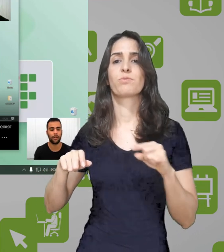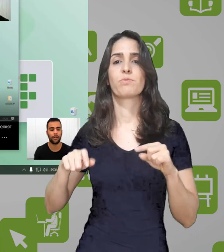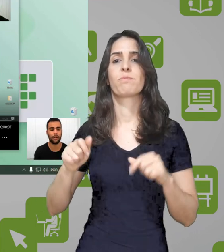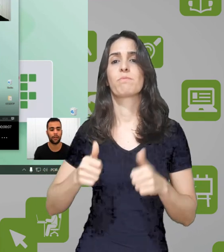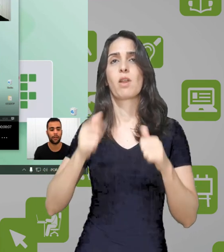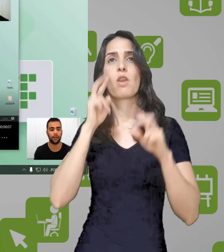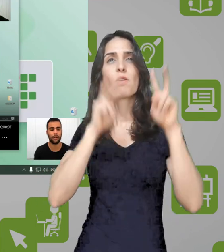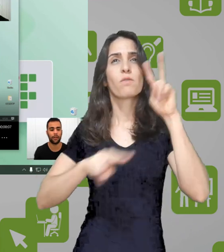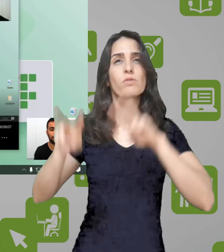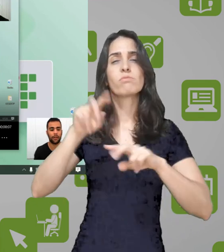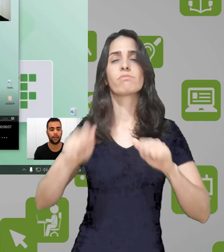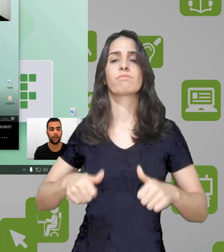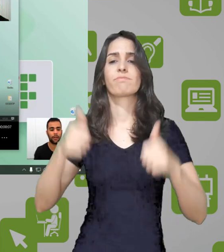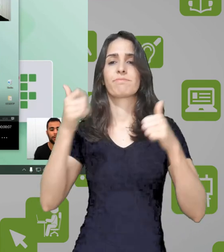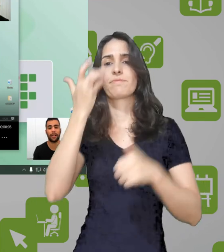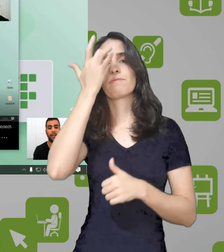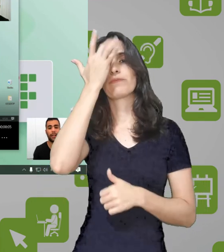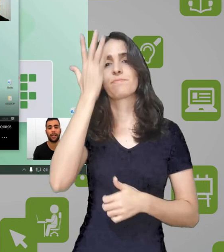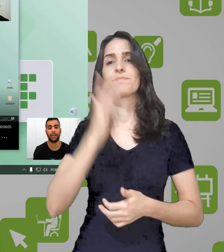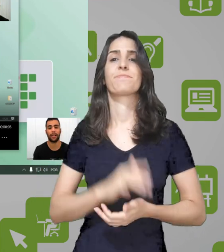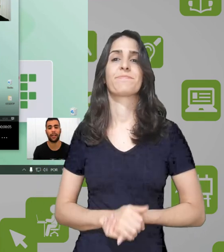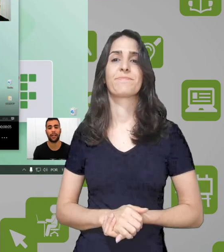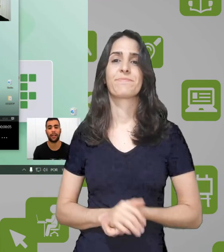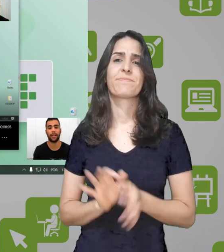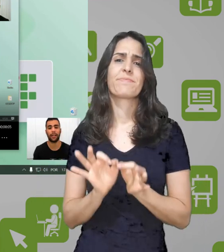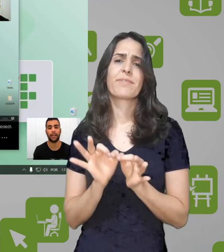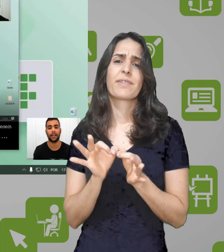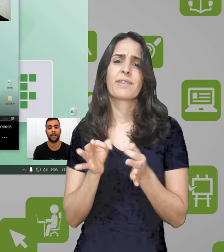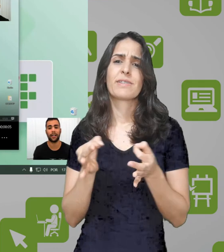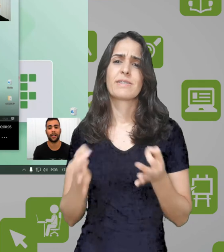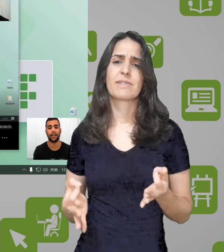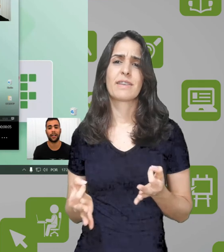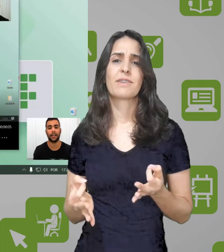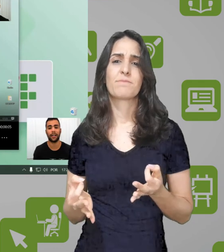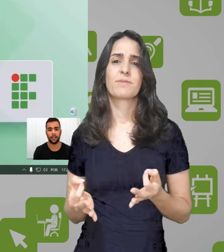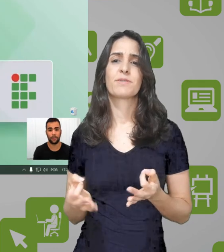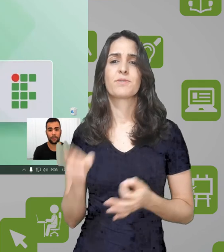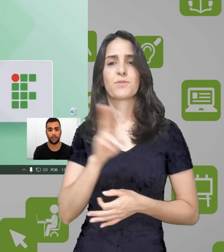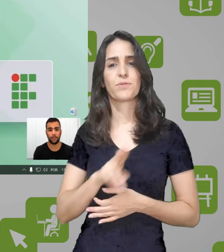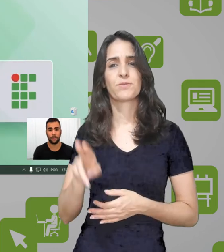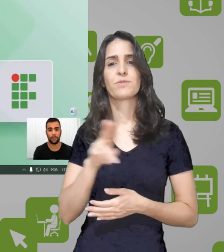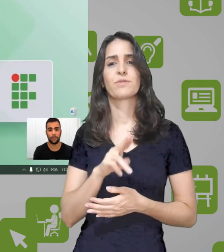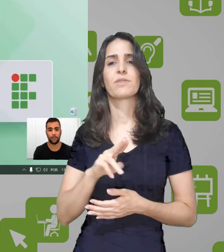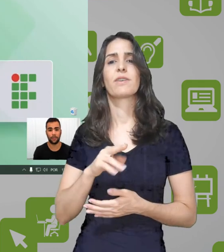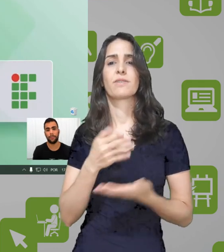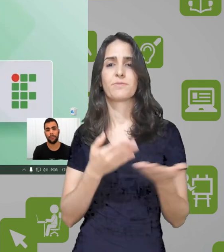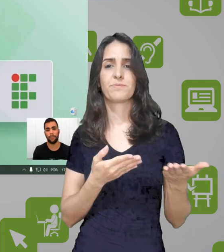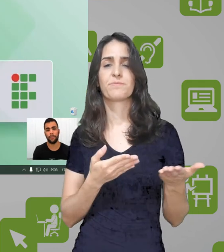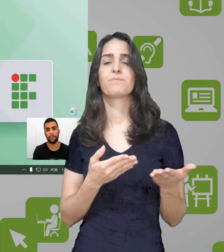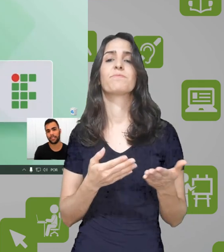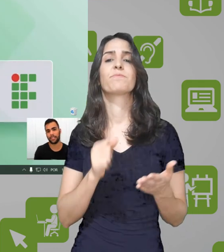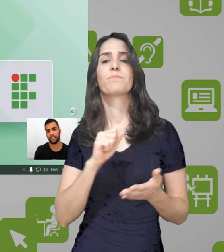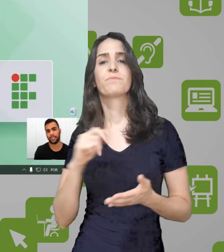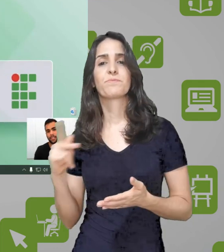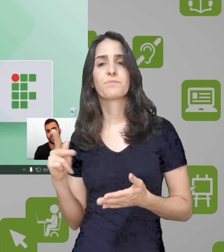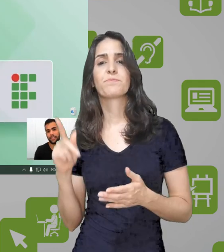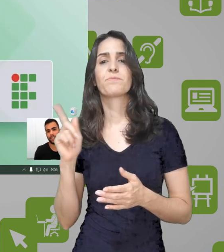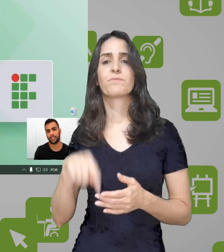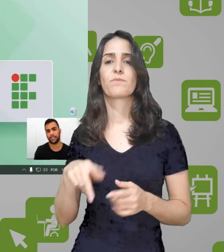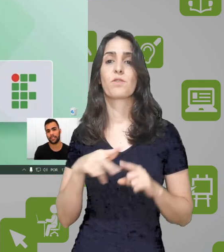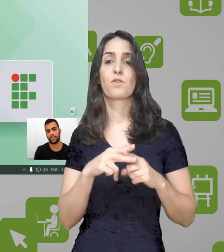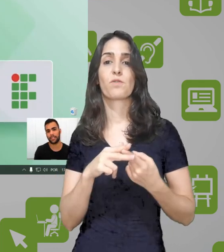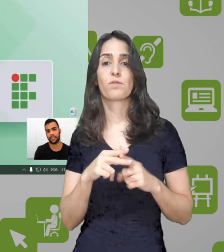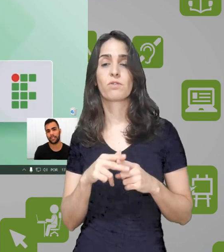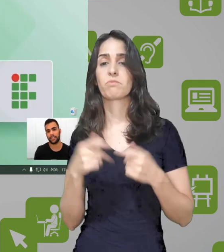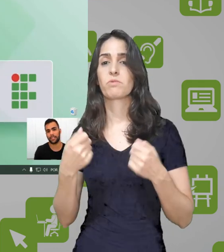com o círculo embaixo para ficar melhor demonstrado. Então, é muito simples a utilização do programa.